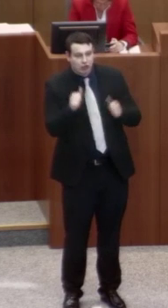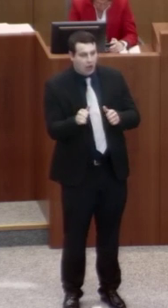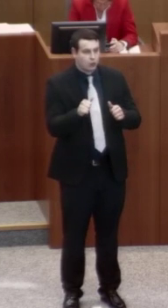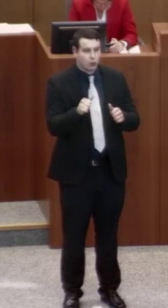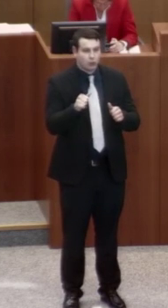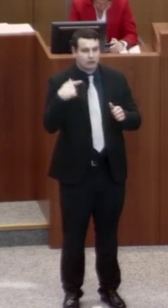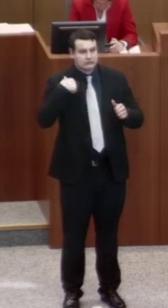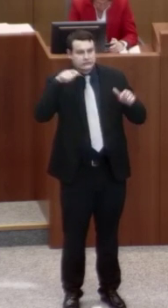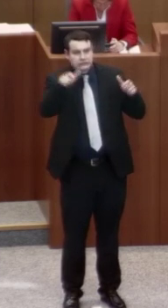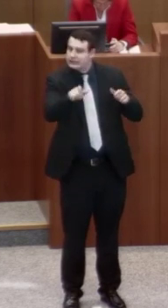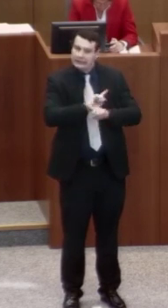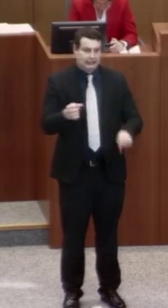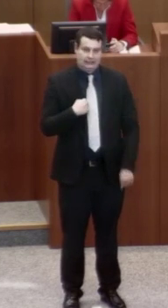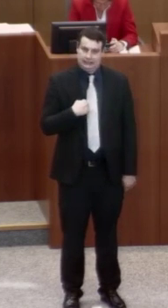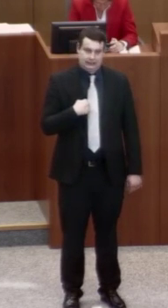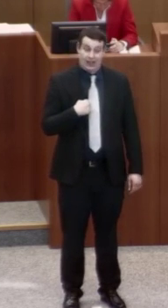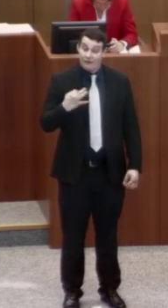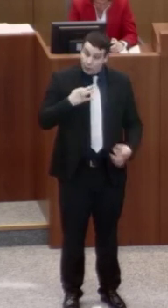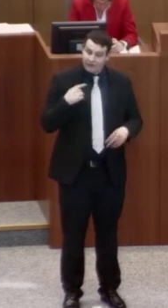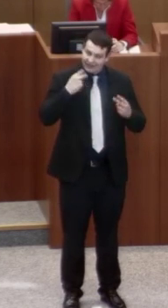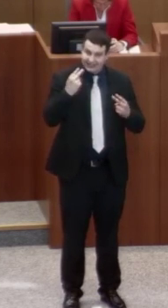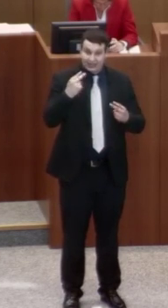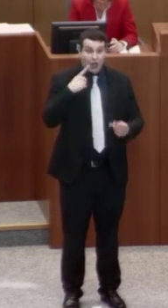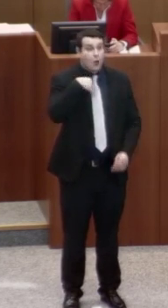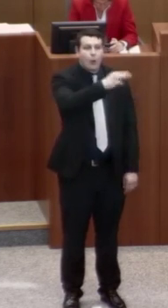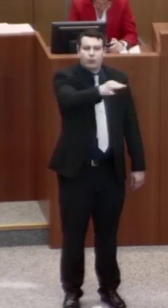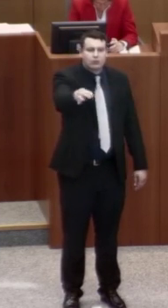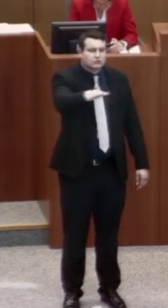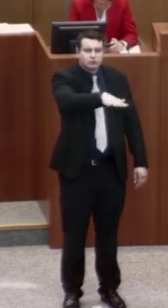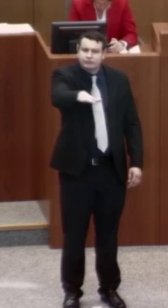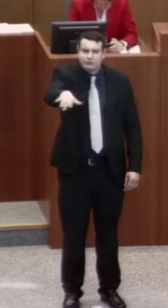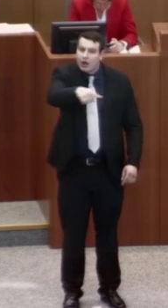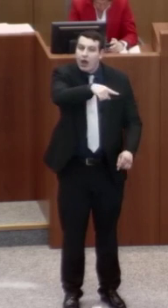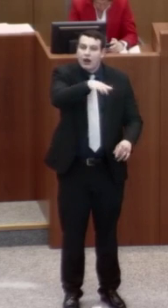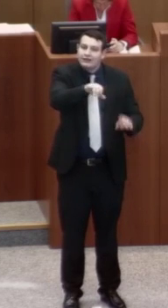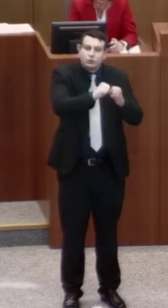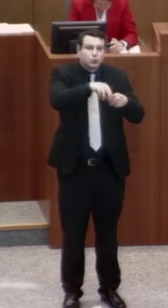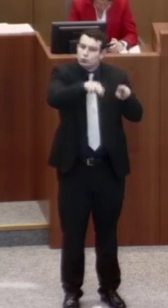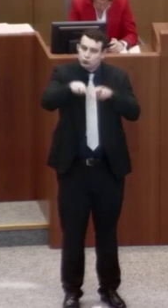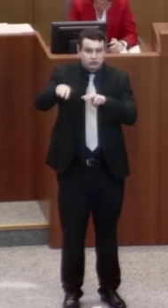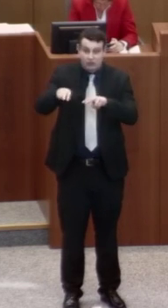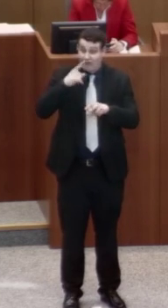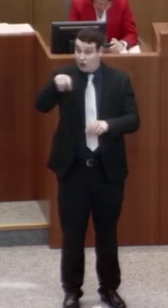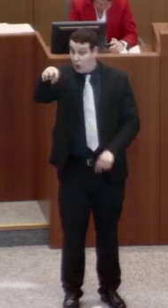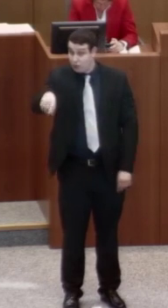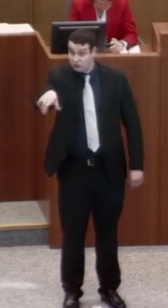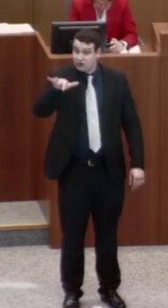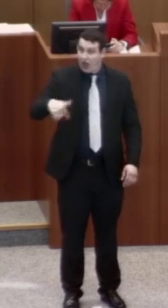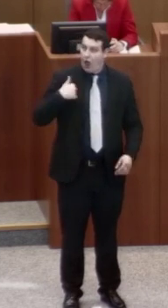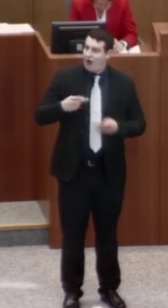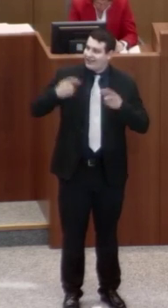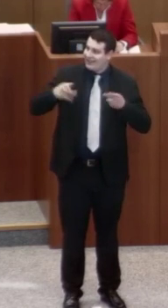Das ist uns wichtig, denn die Gegebenheiten vor Ort sind ja sehr unterschiedlich. So gibt es Kommunen, die zunächst in öffentlichen Raum, Wege,